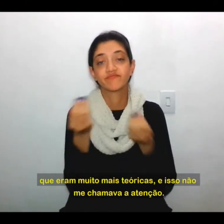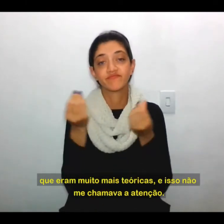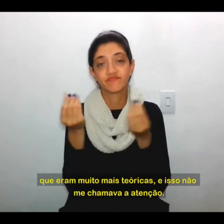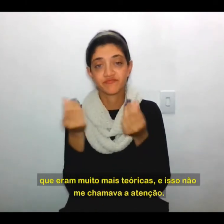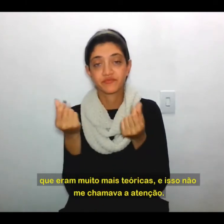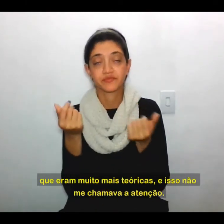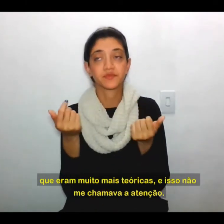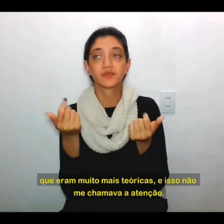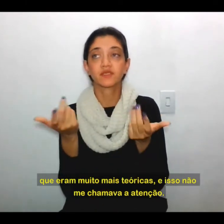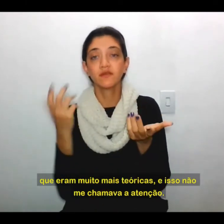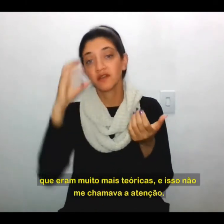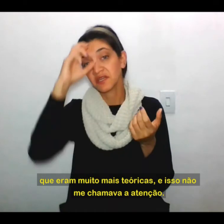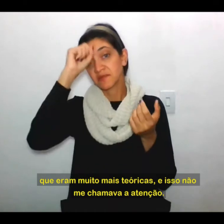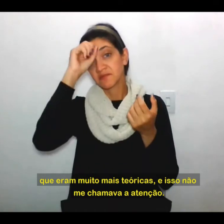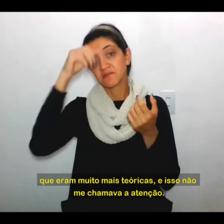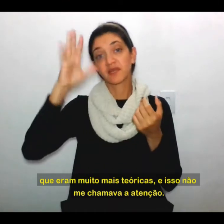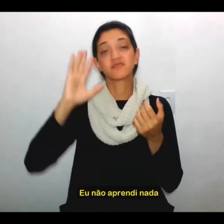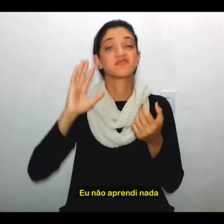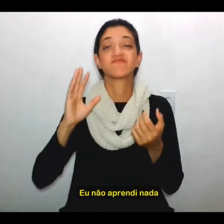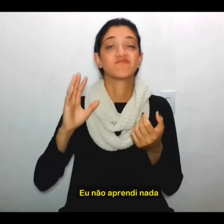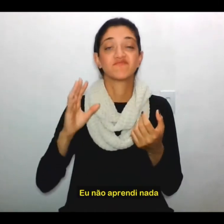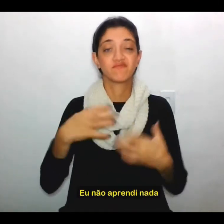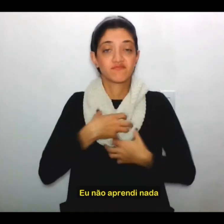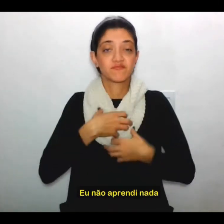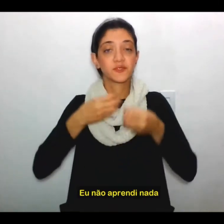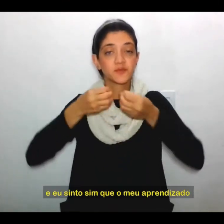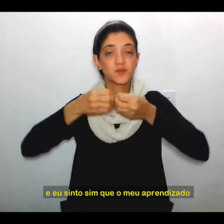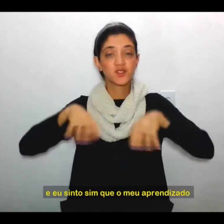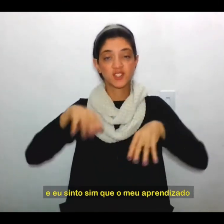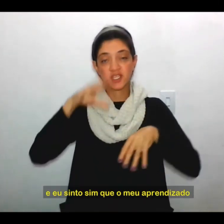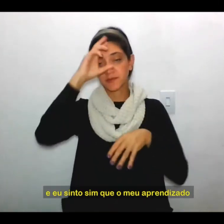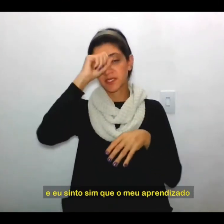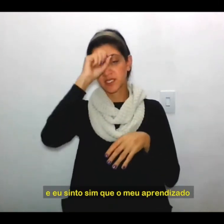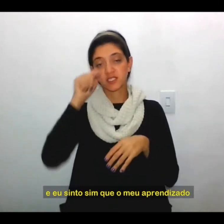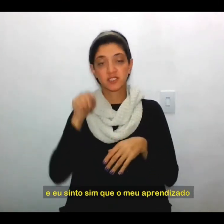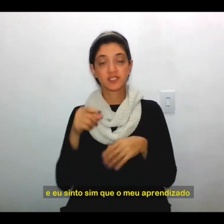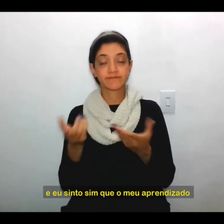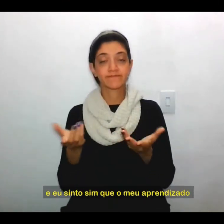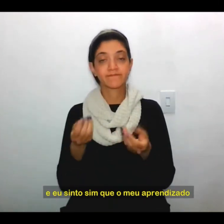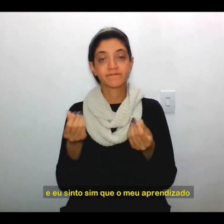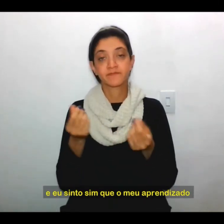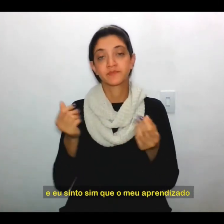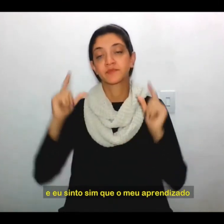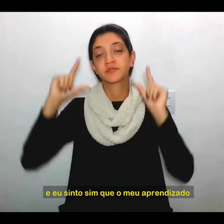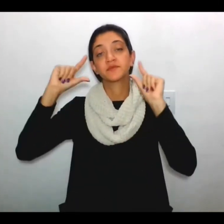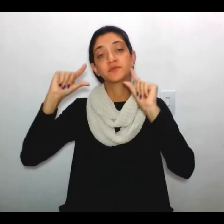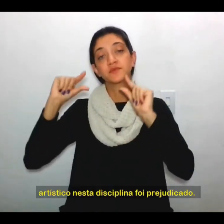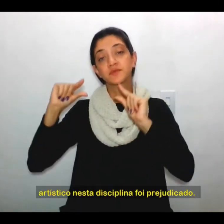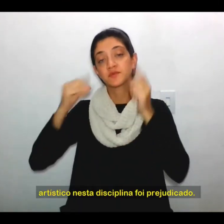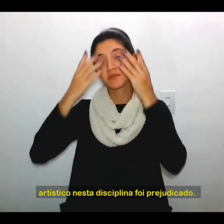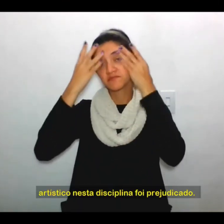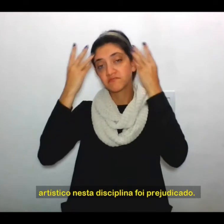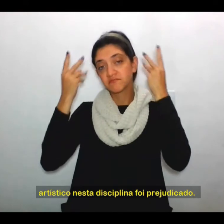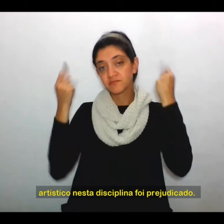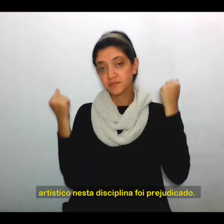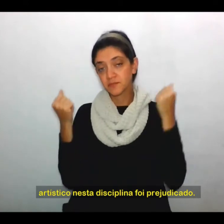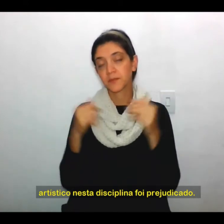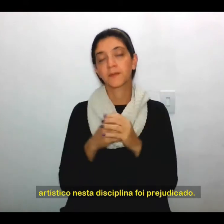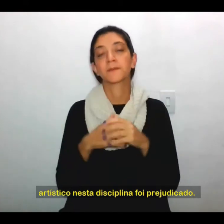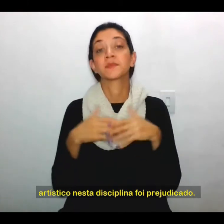me chamava a atenção. Eu não aprendi nada e eu sinto sim que o meu aprendizado artístico nessa disciplina